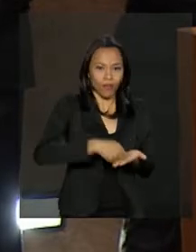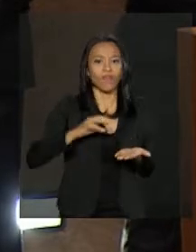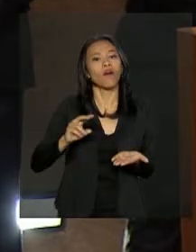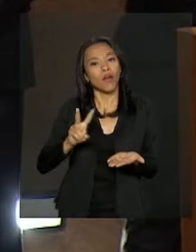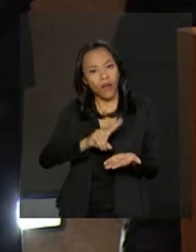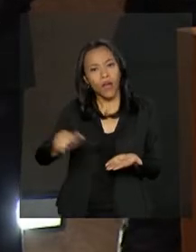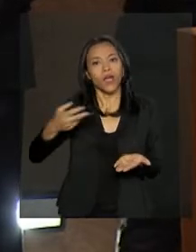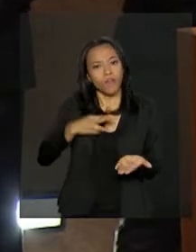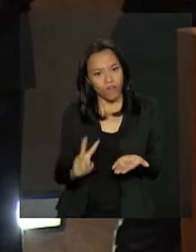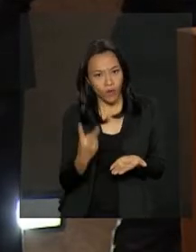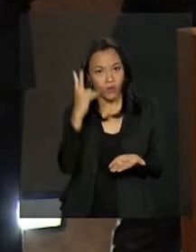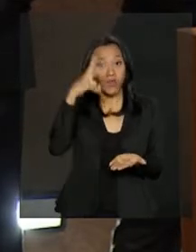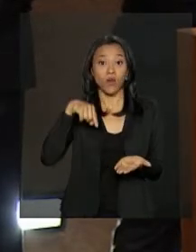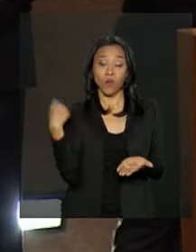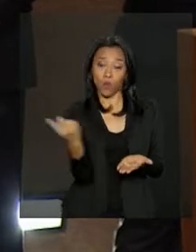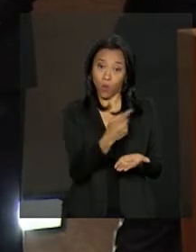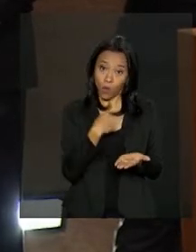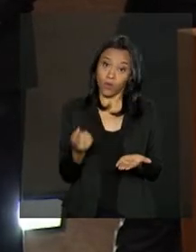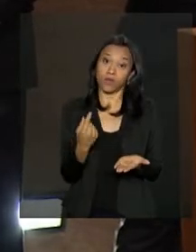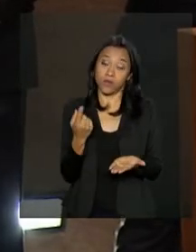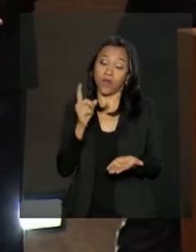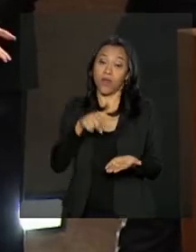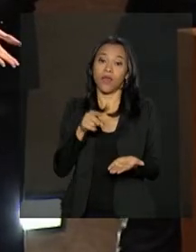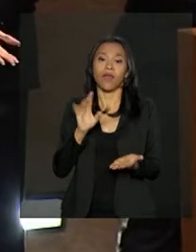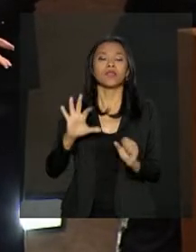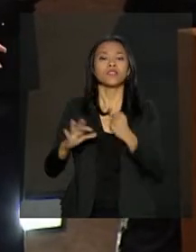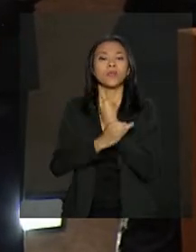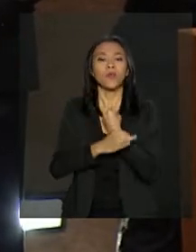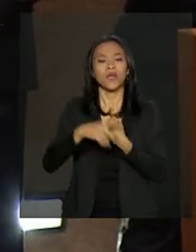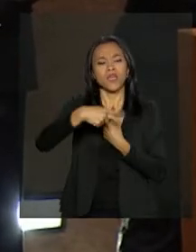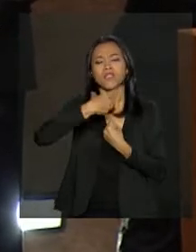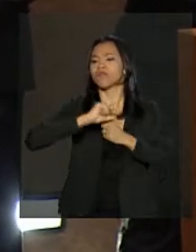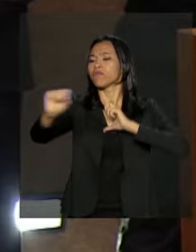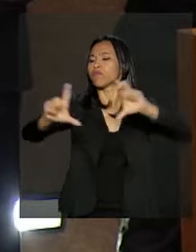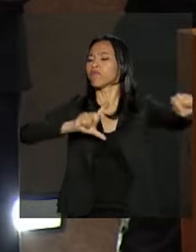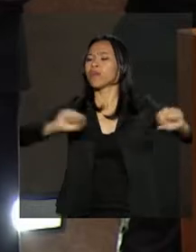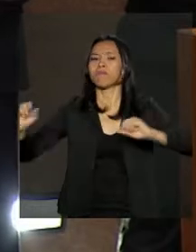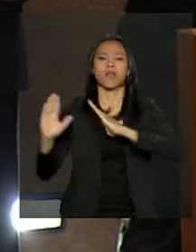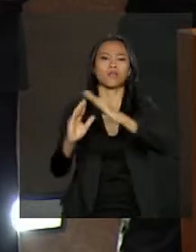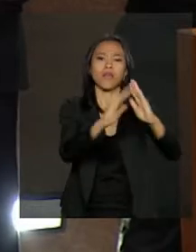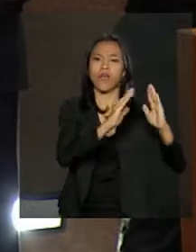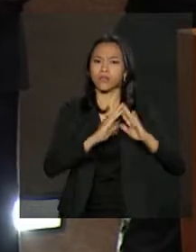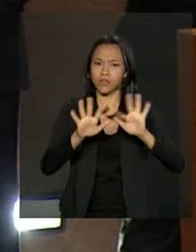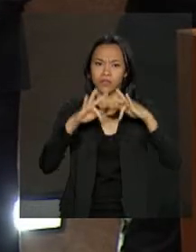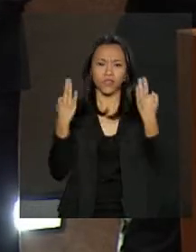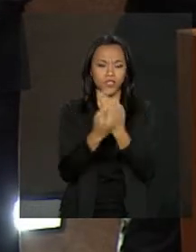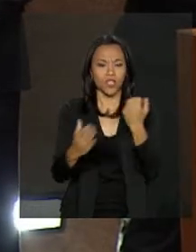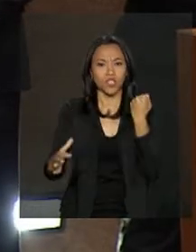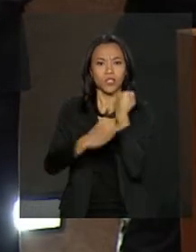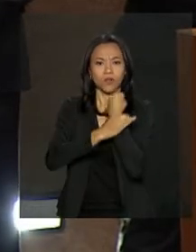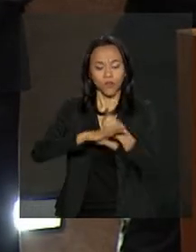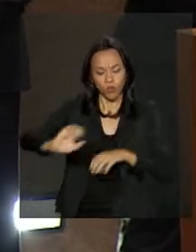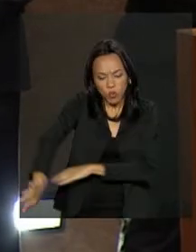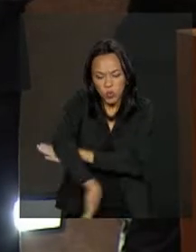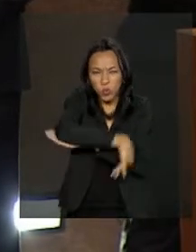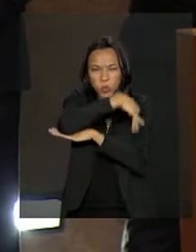Nossa obrigação é garantir que os brasileiros regressem a seus lares em segurança após um dia de trabalho.